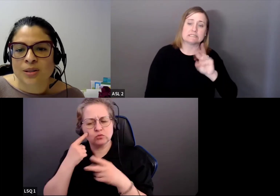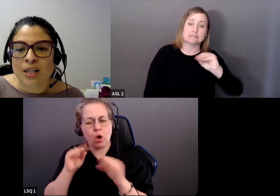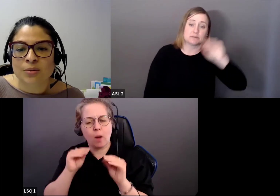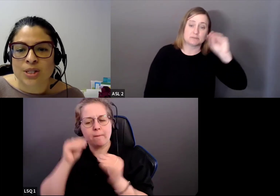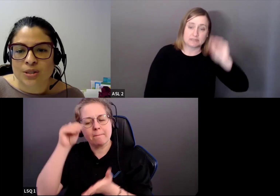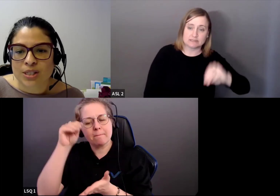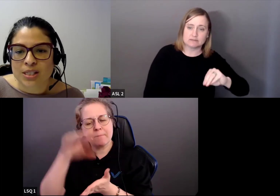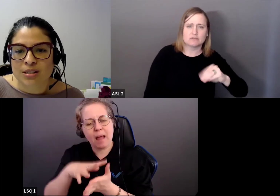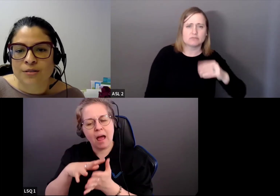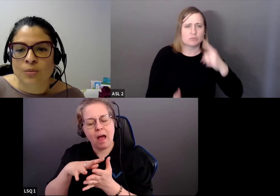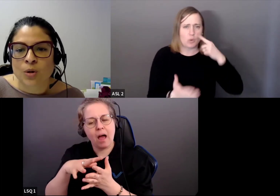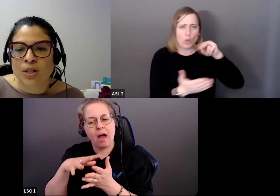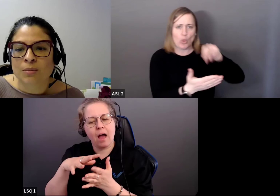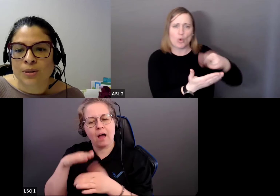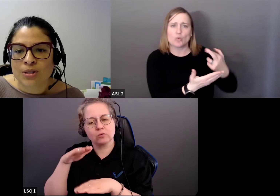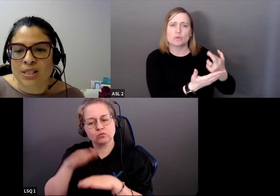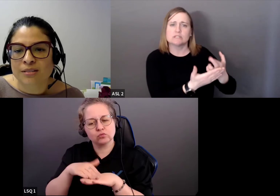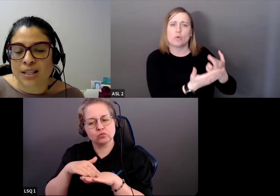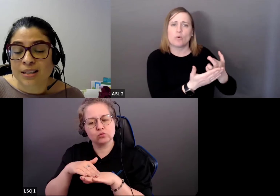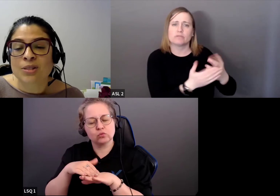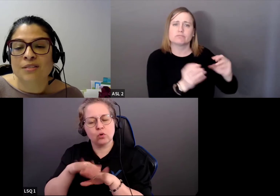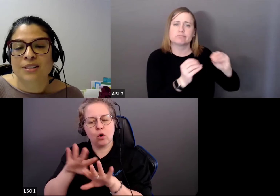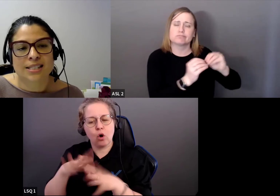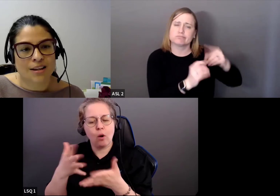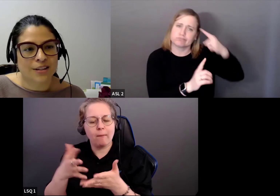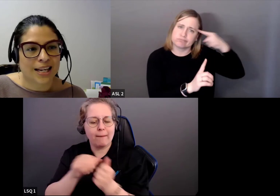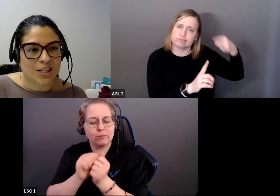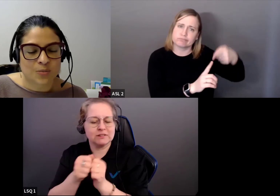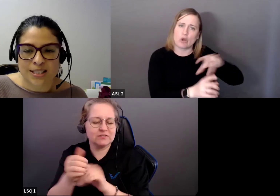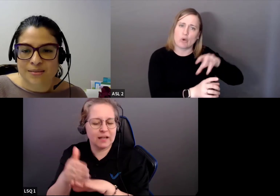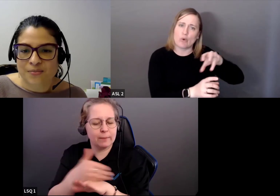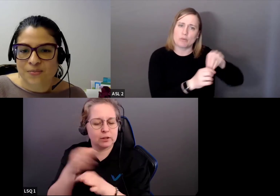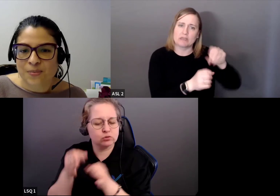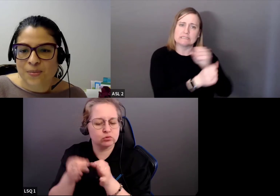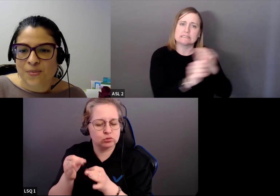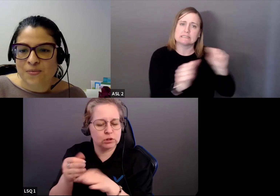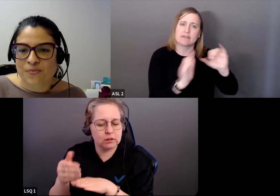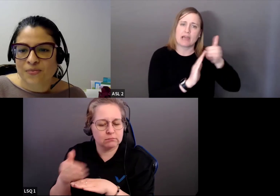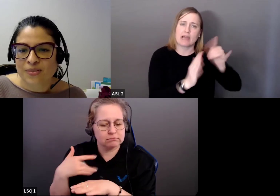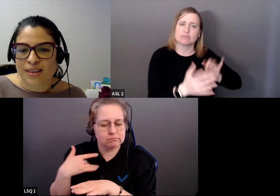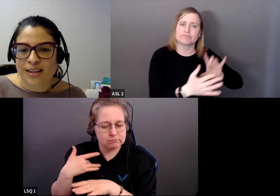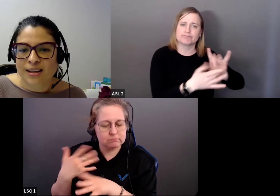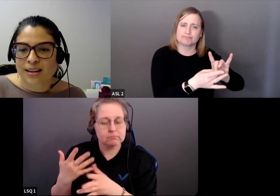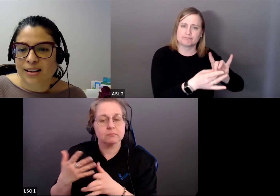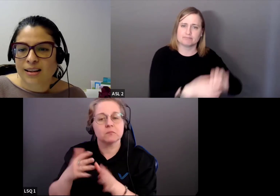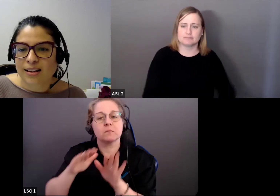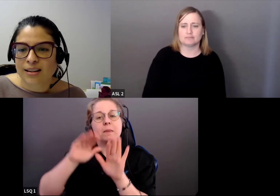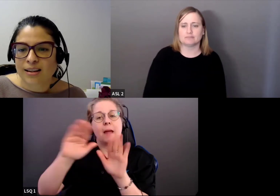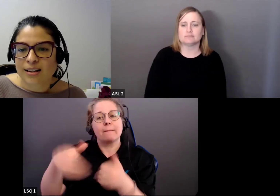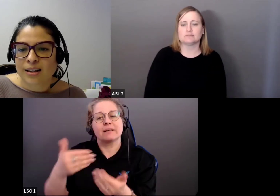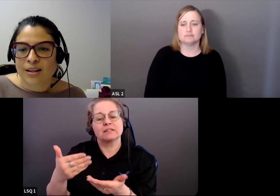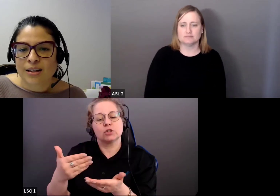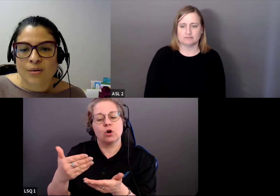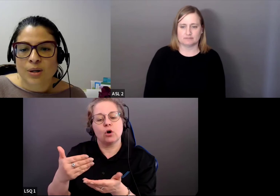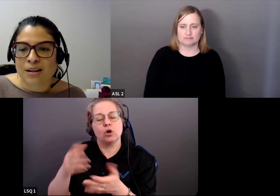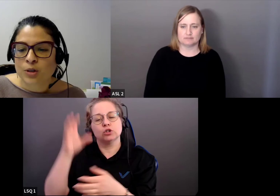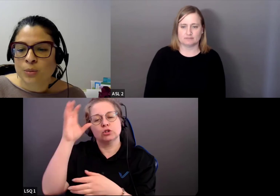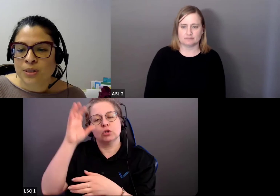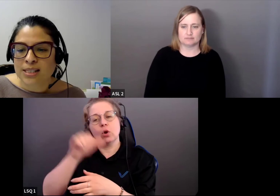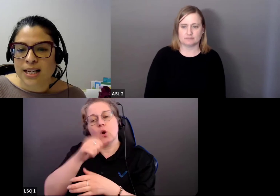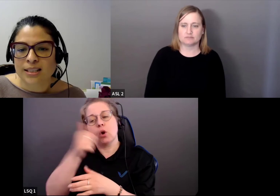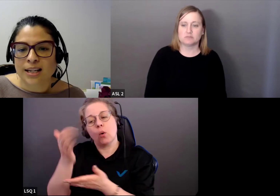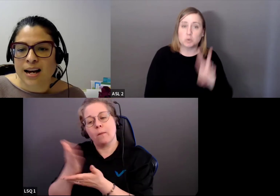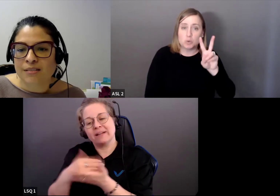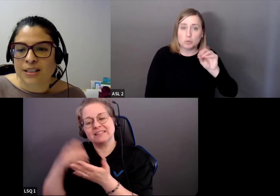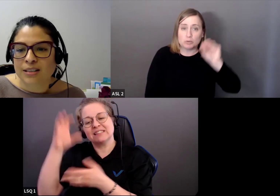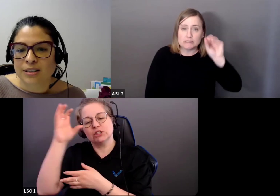des liens avec d'autres. 60% chercheront des ressources pour un meilleur engagement. En tout cas, un engagement plus